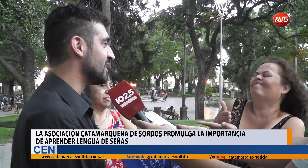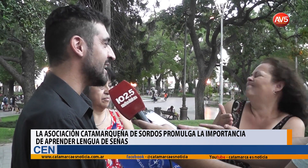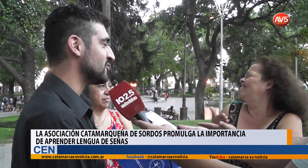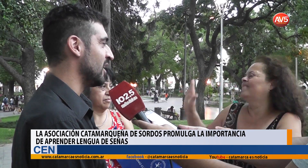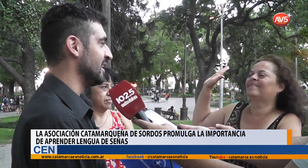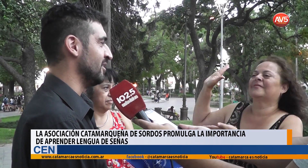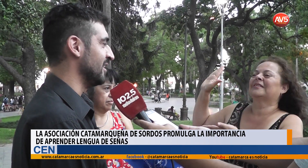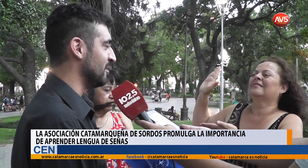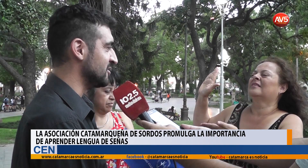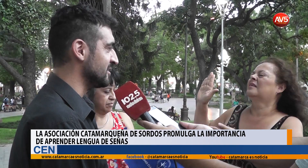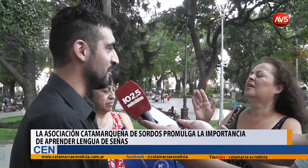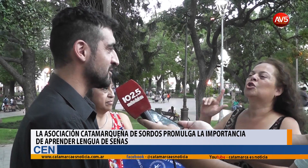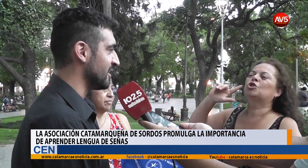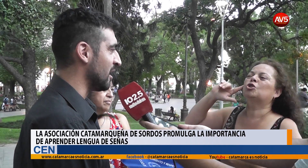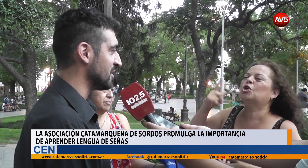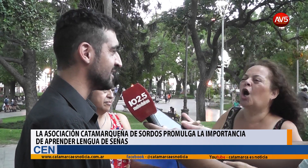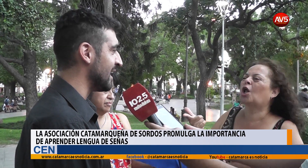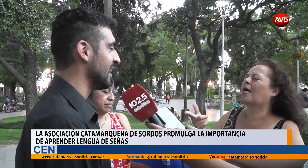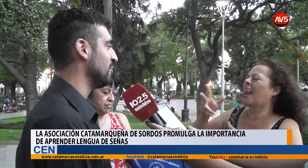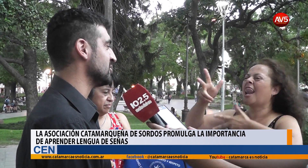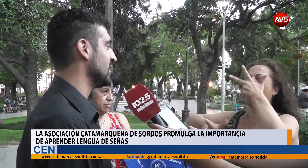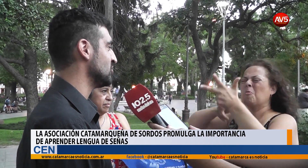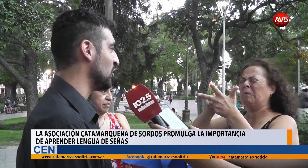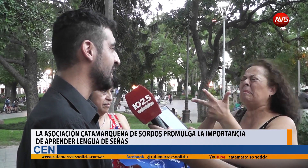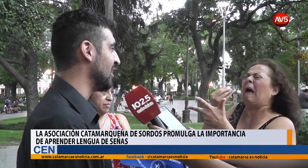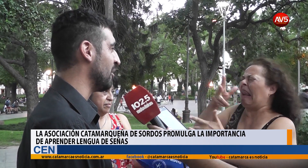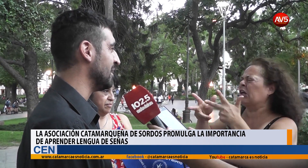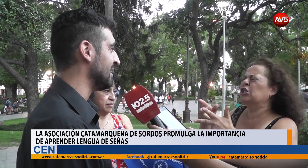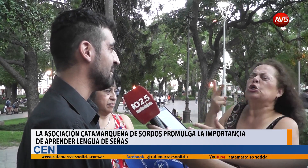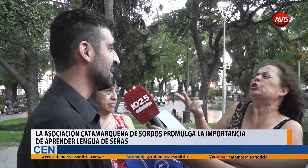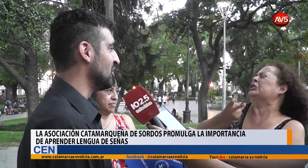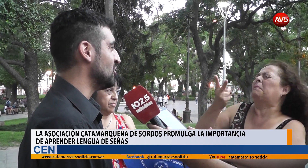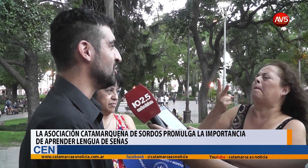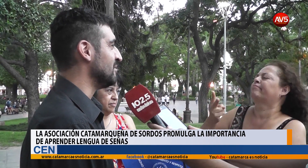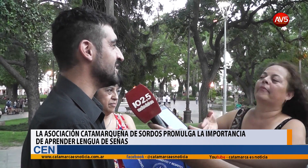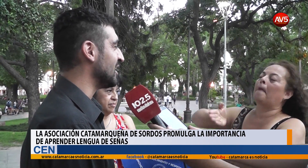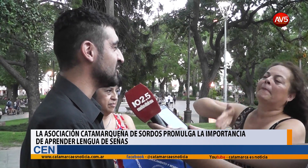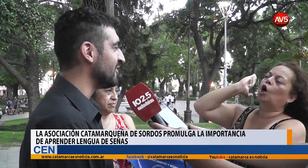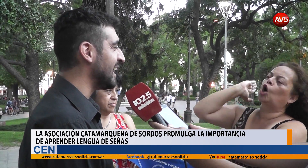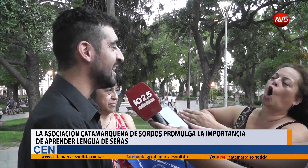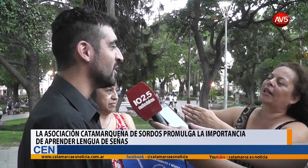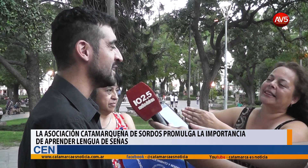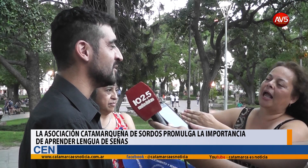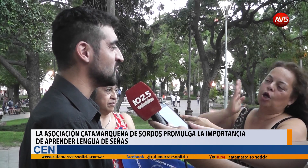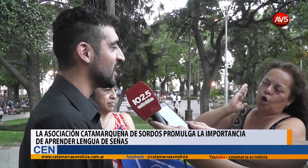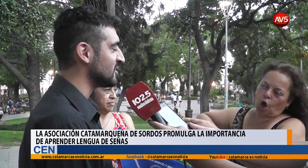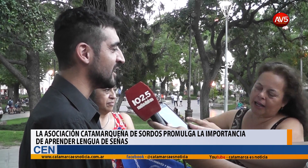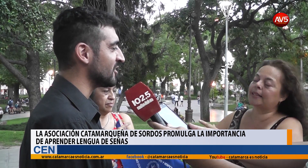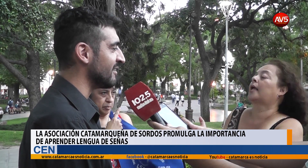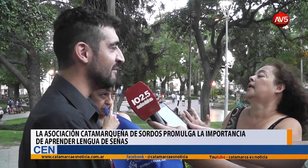rechazo y una discriminación hacia las personas discapacitadas, a las personas sordas. Obviamente, decían que no servía a la lengua de señas. En muchos casos, se cortaba las